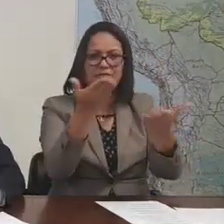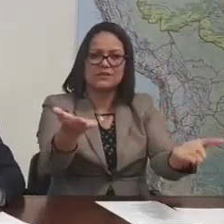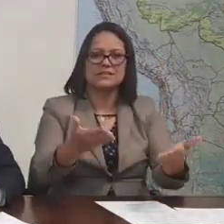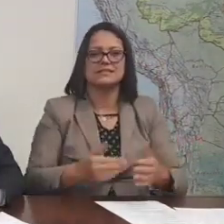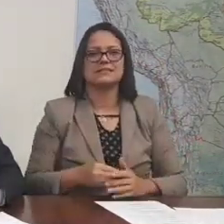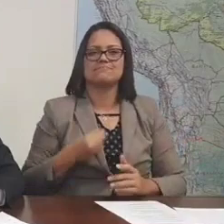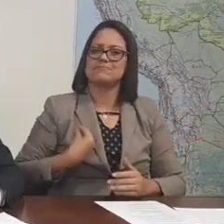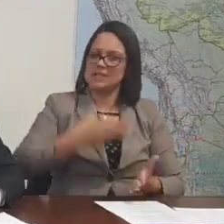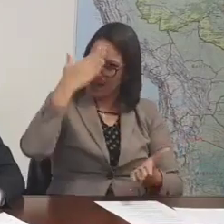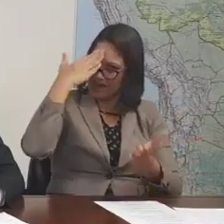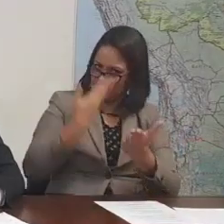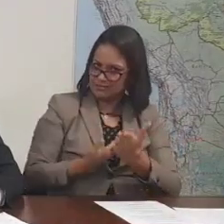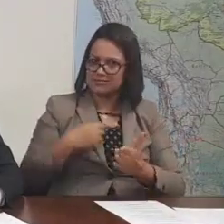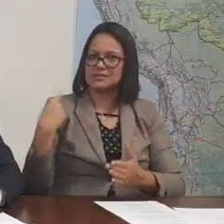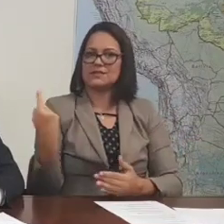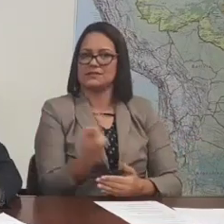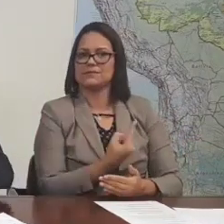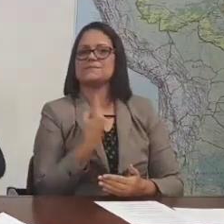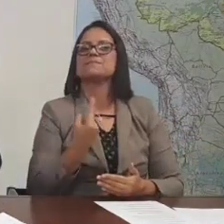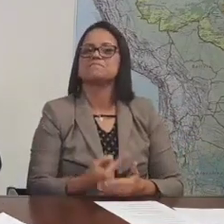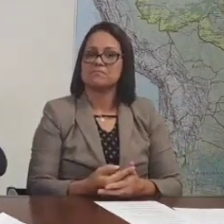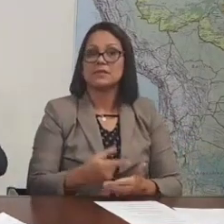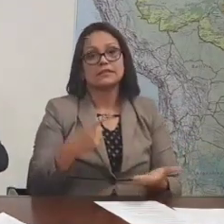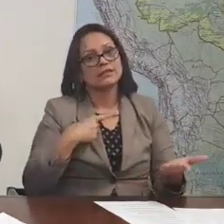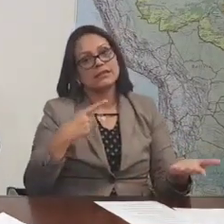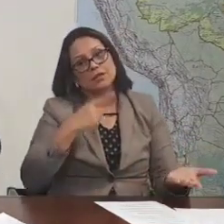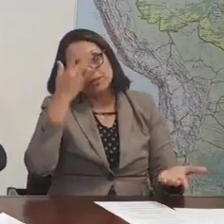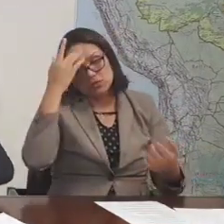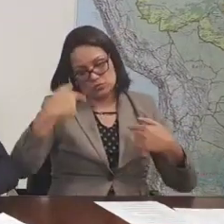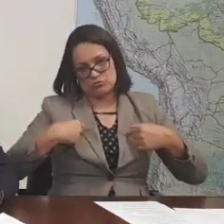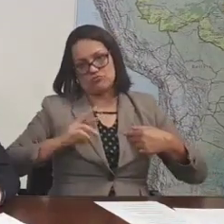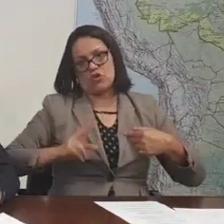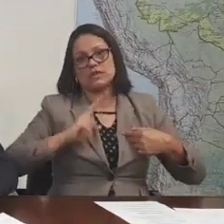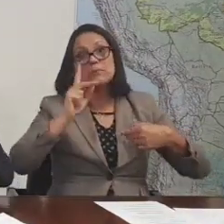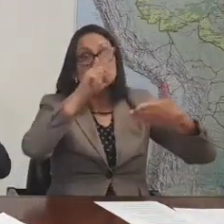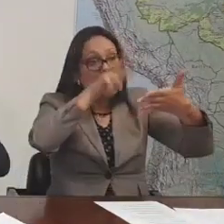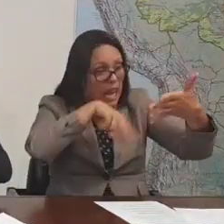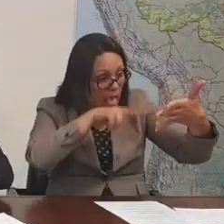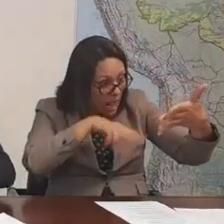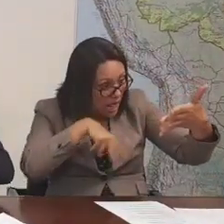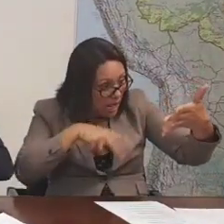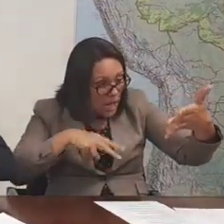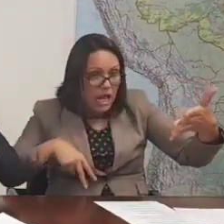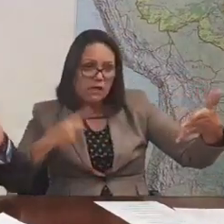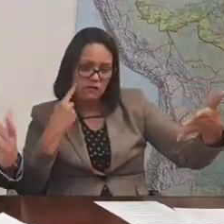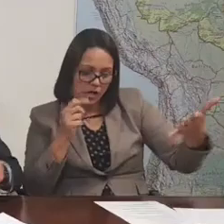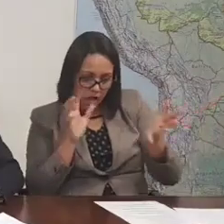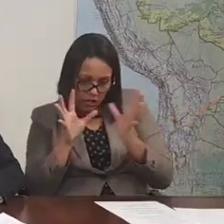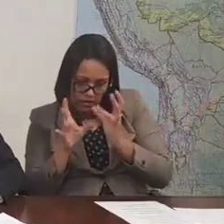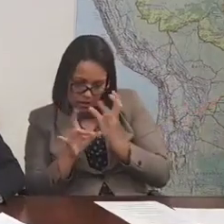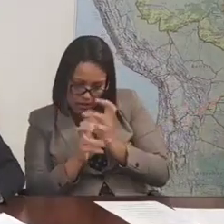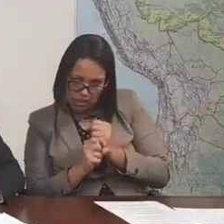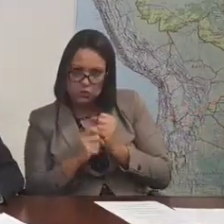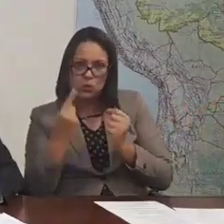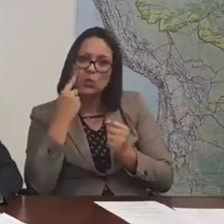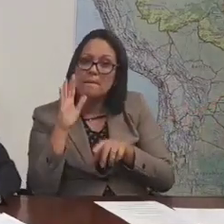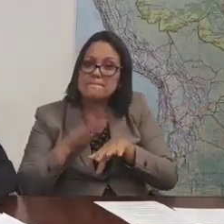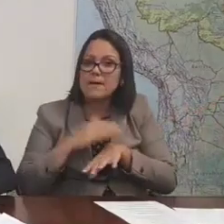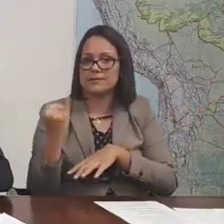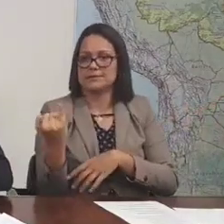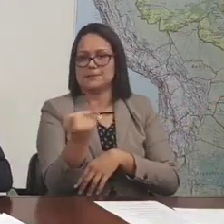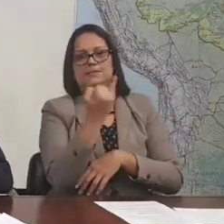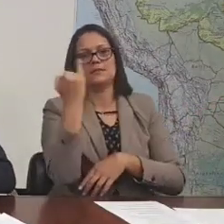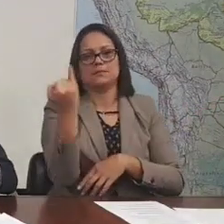você pela confiança e tem gente que vai ser eu, vai ler os comentários abaixo e fazer uma juntada aí o que é mais